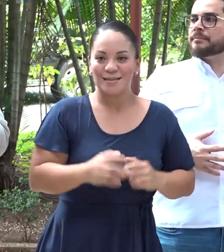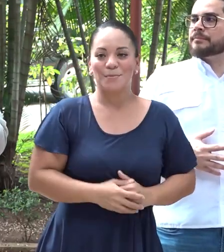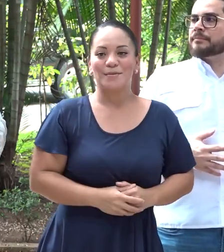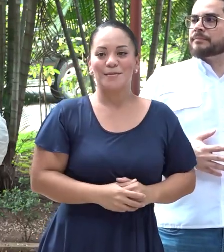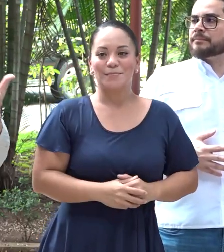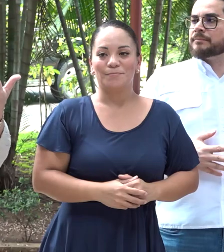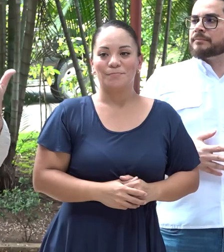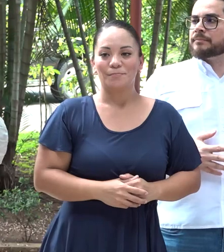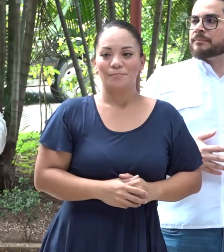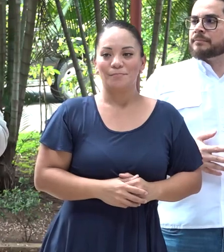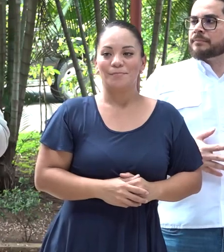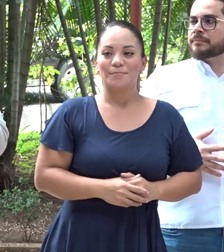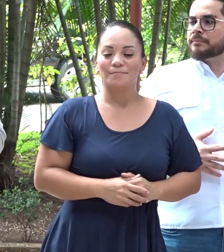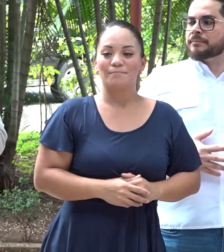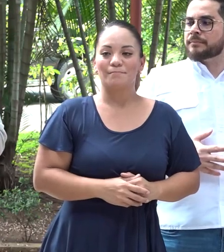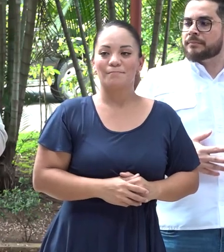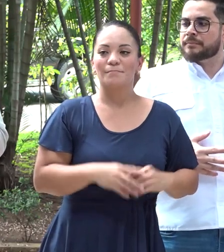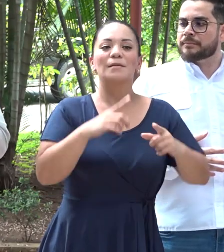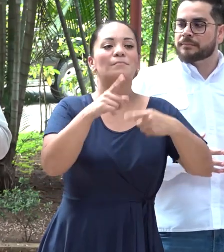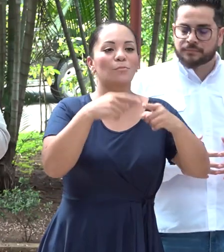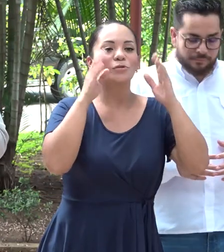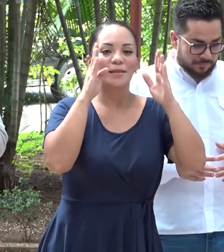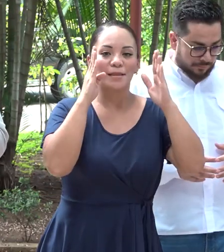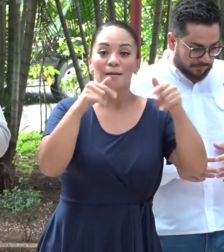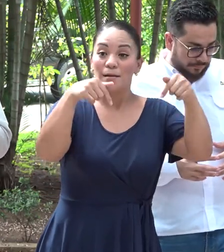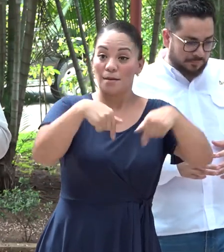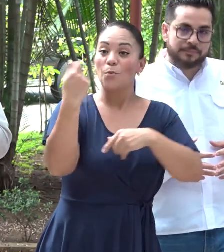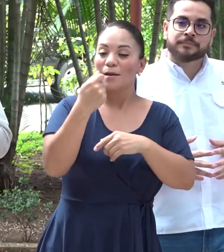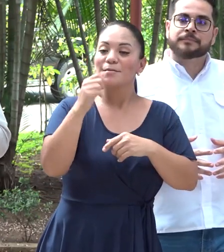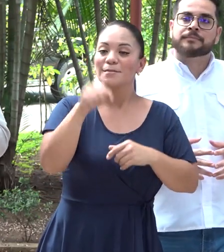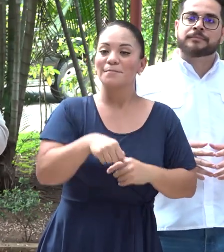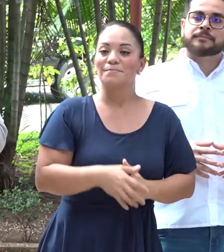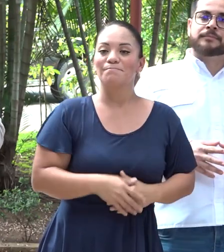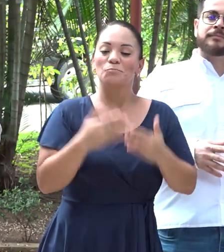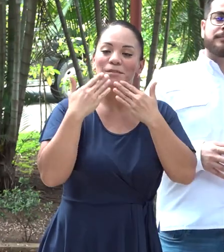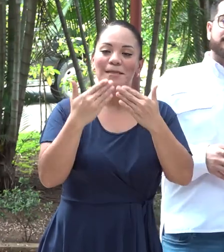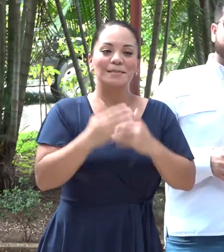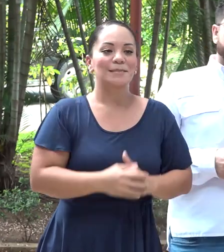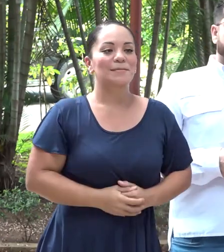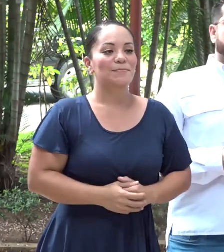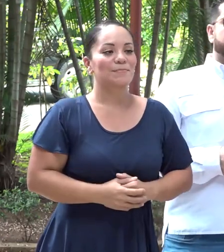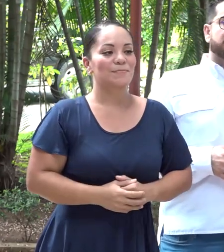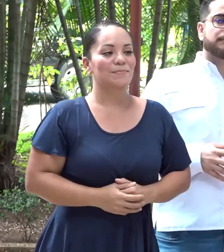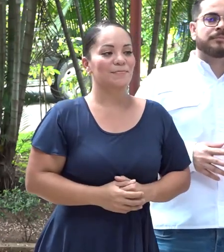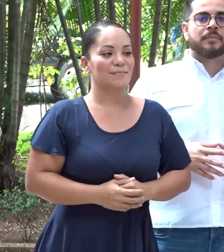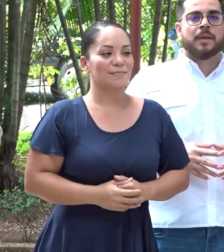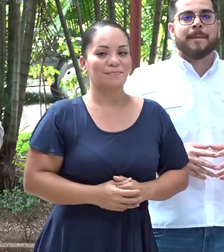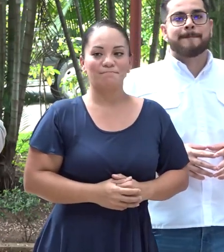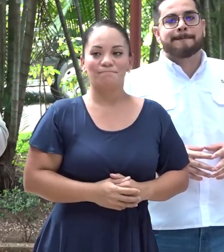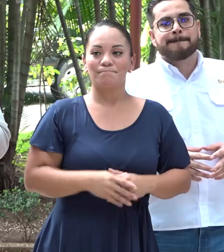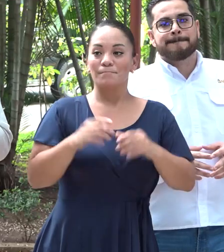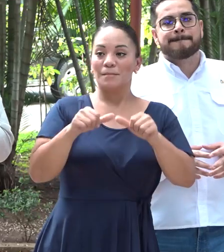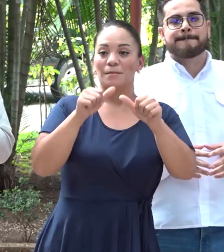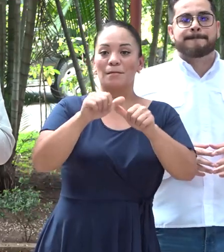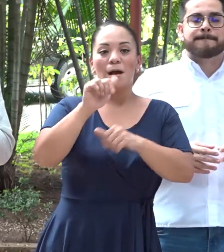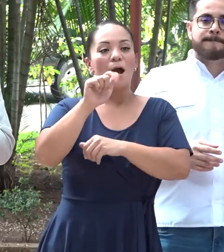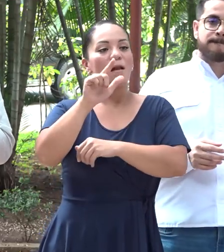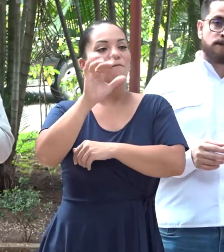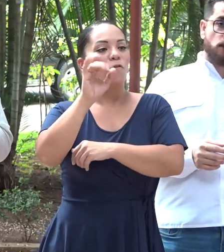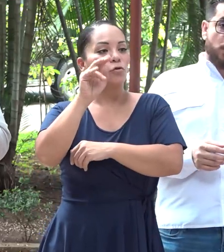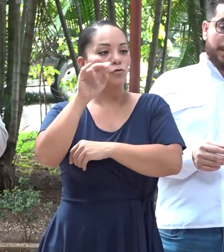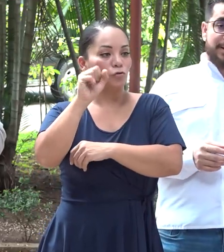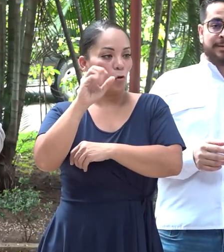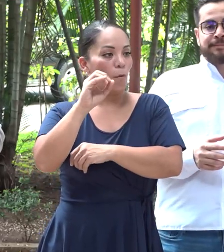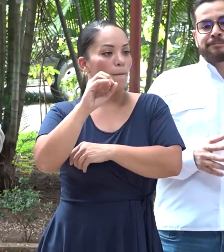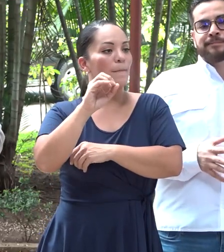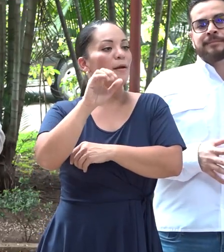que vamos a atender aquí en Guanacaste. Muchas gracias. Continuamos con Alfonso Hernández de